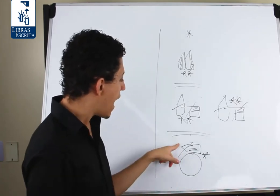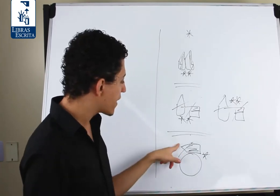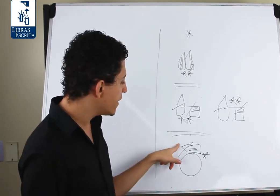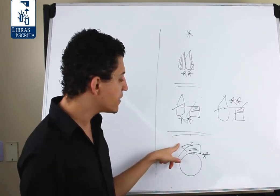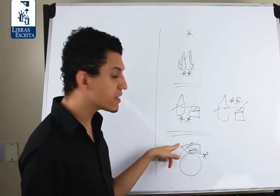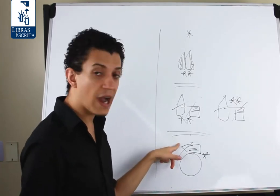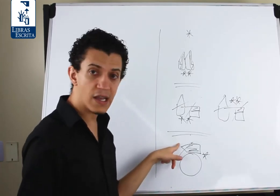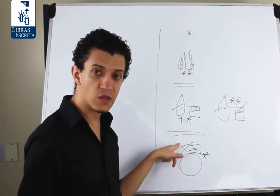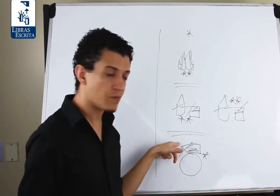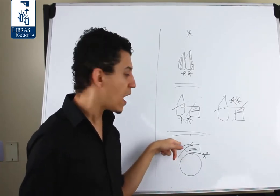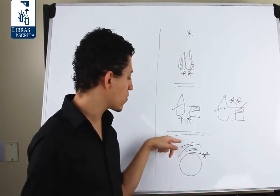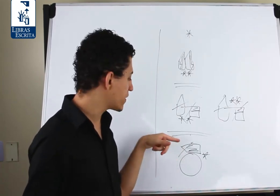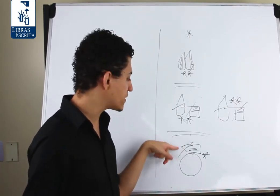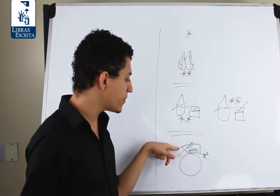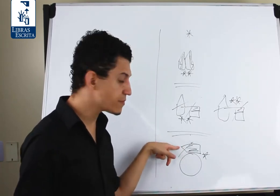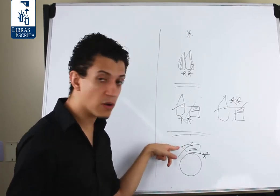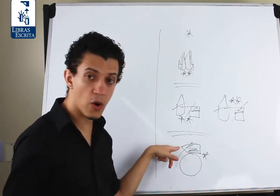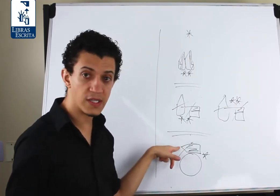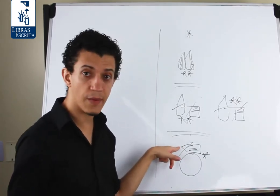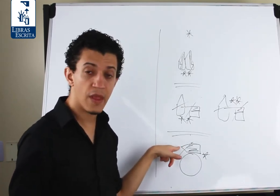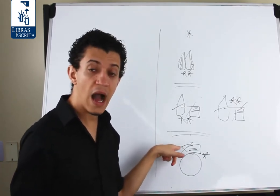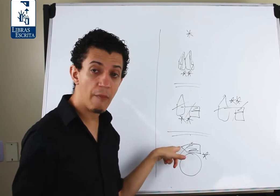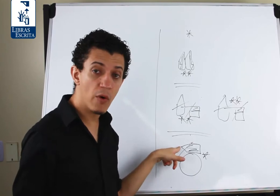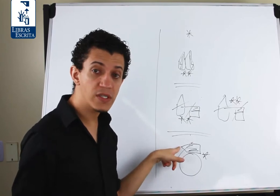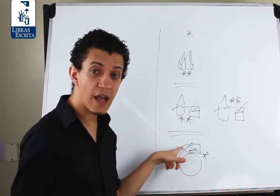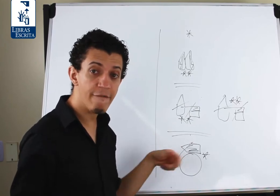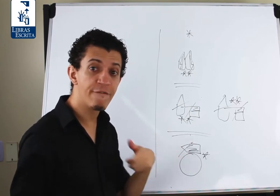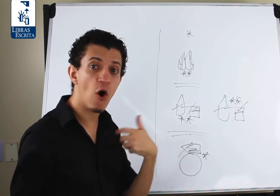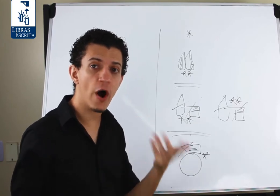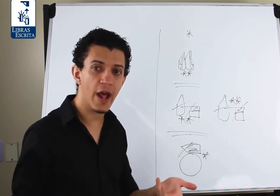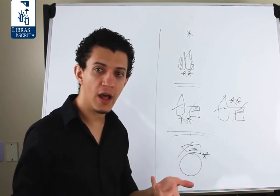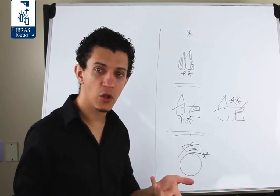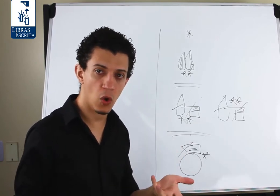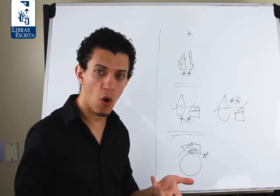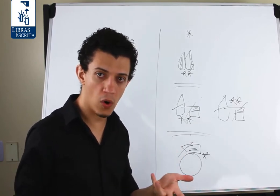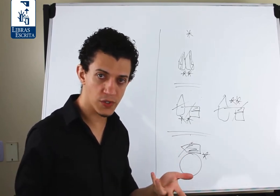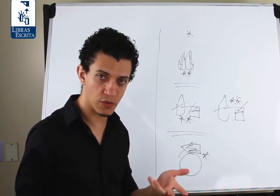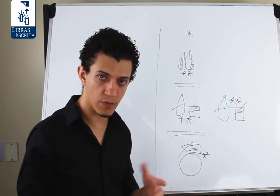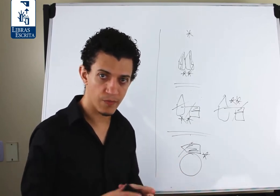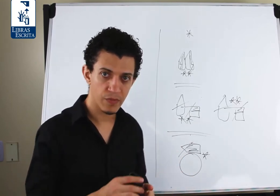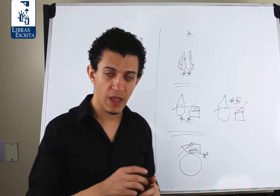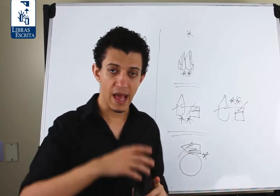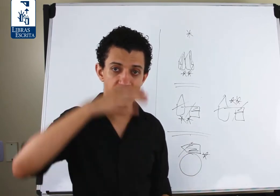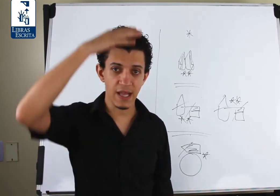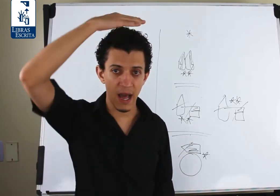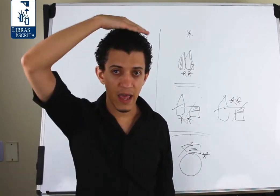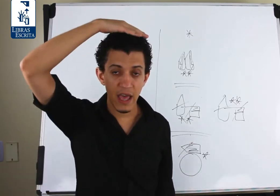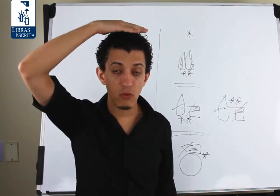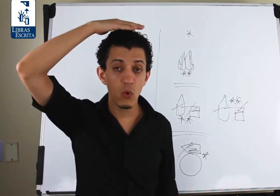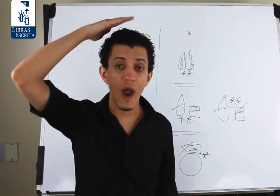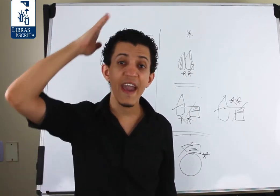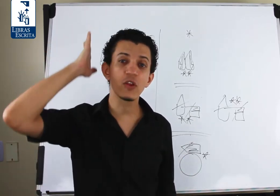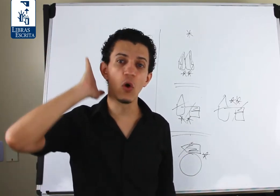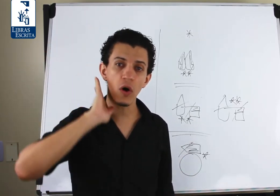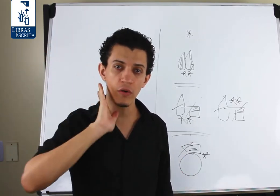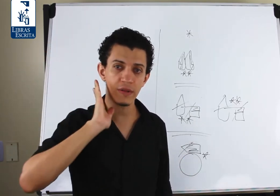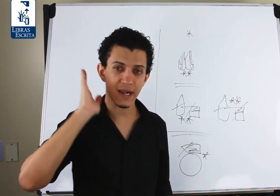Aqui, nesse caso, acontece a mesma coisa. A mão está fora do rosto. Ela está no entorno da